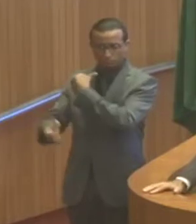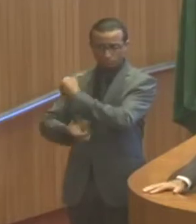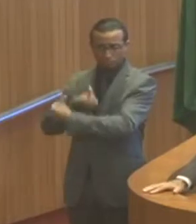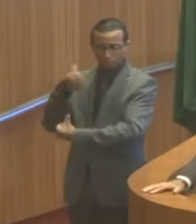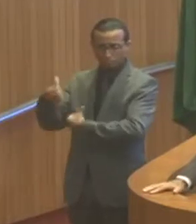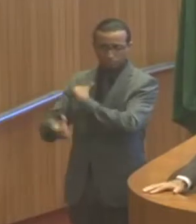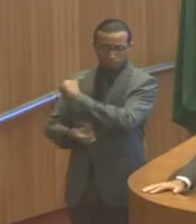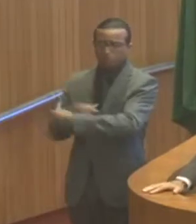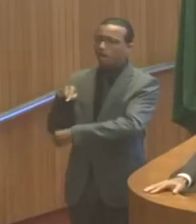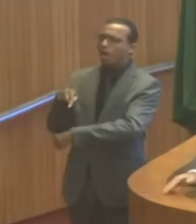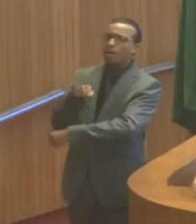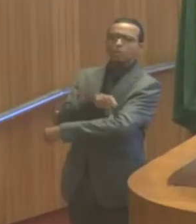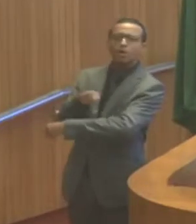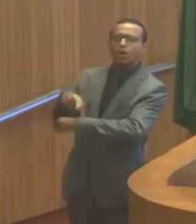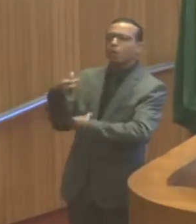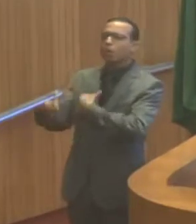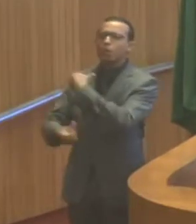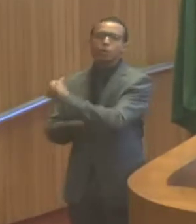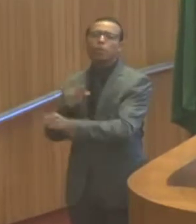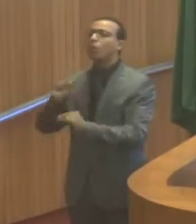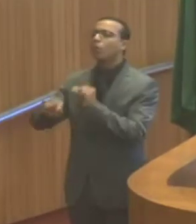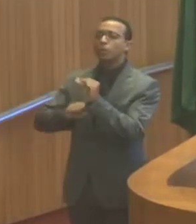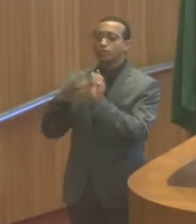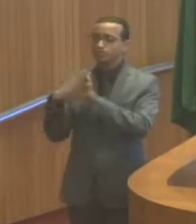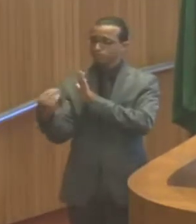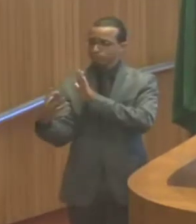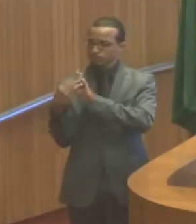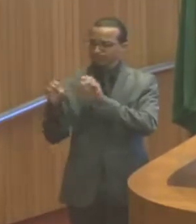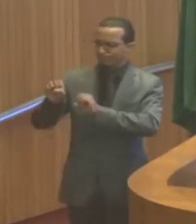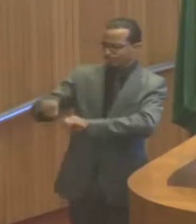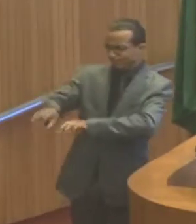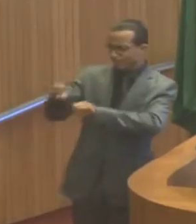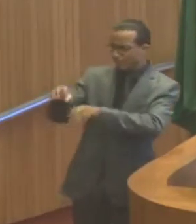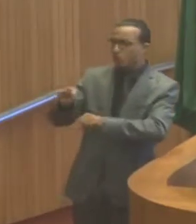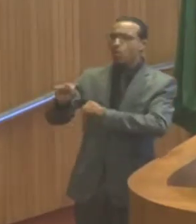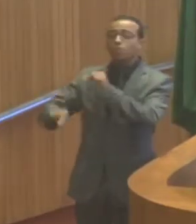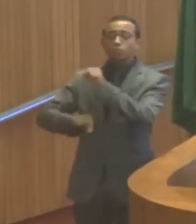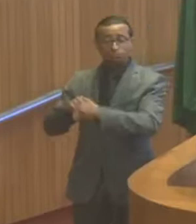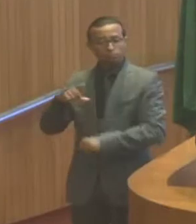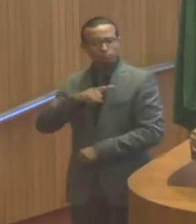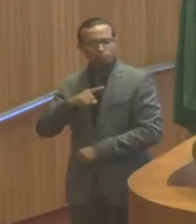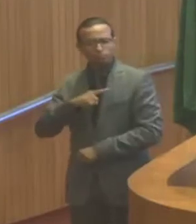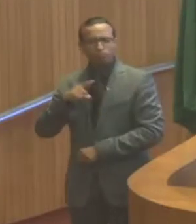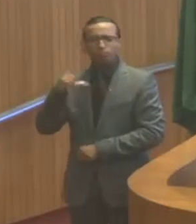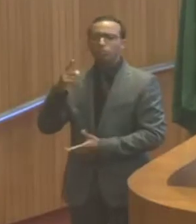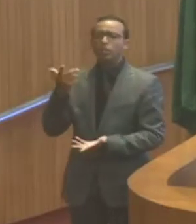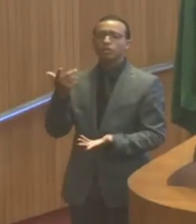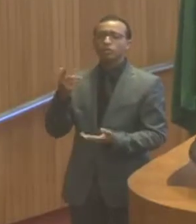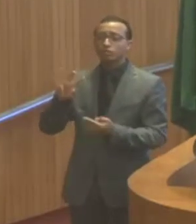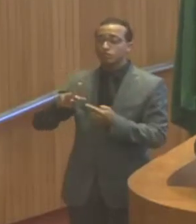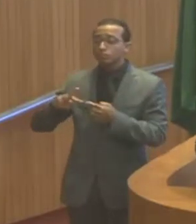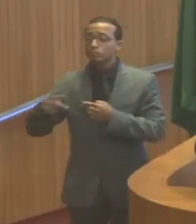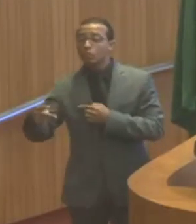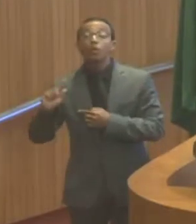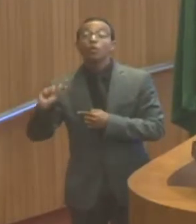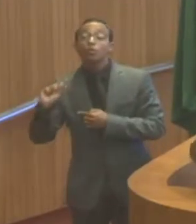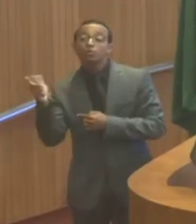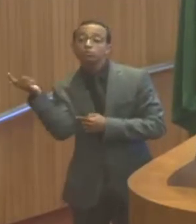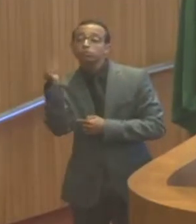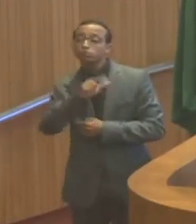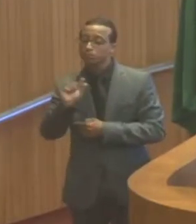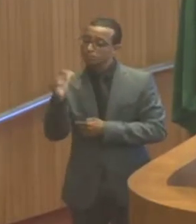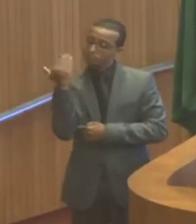Pedagogia da alternância, esse modelo de ensino que, como teve como consequência a aprovação